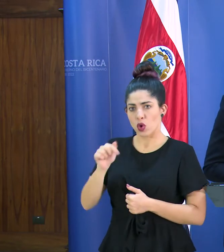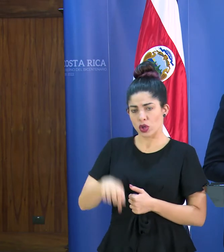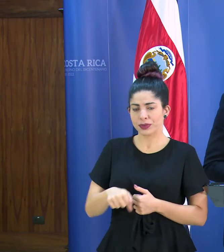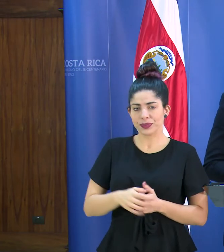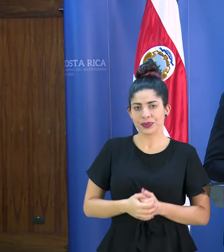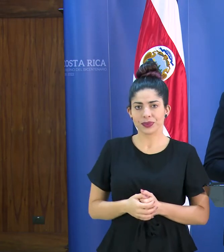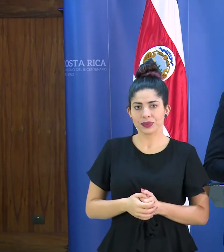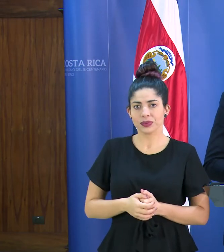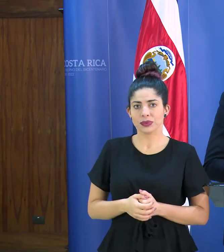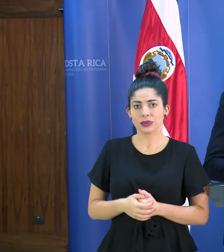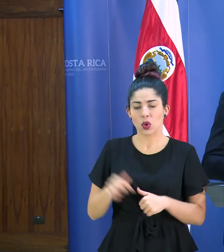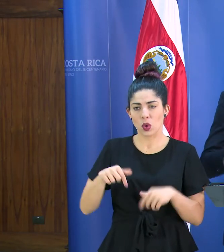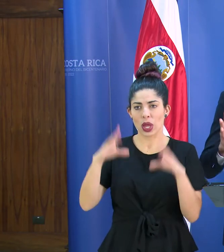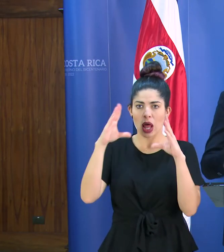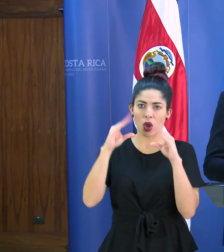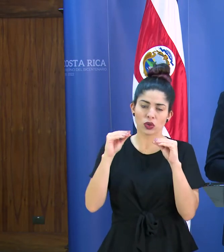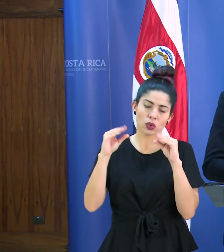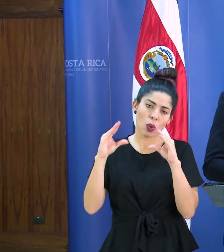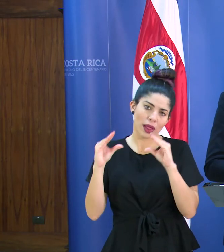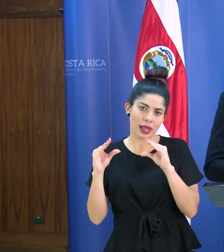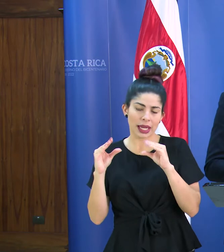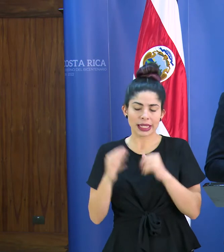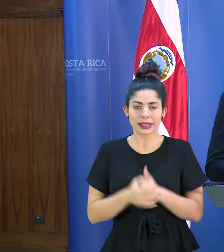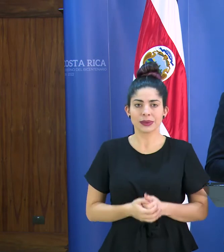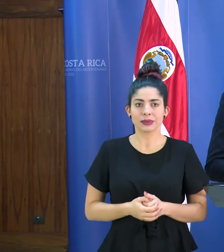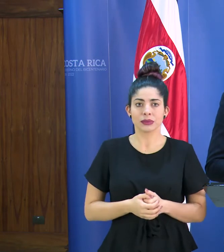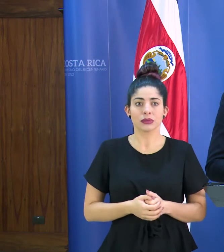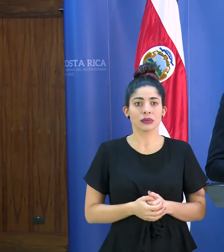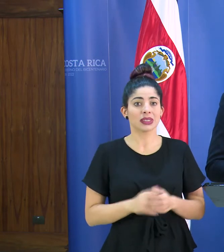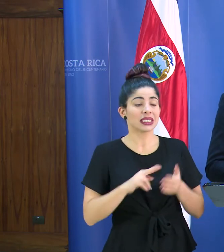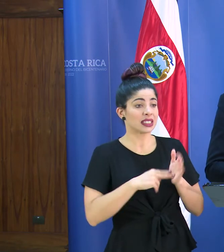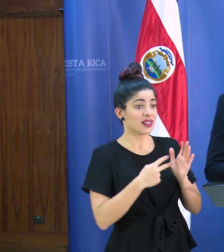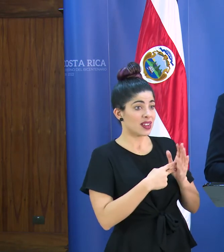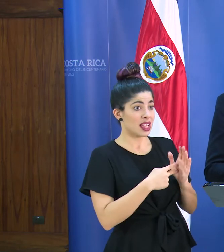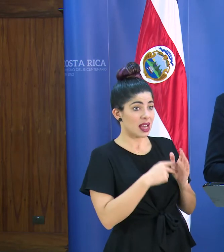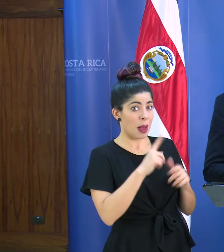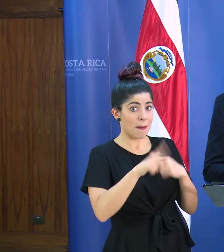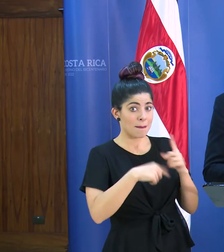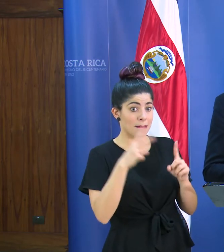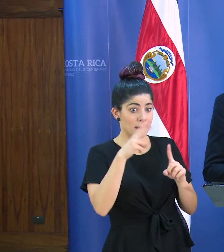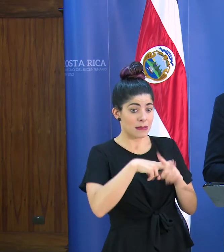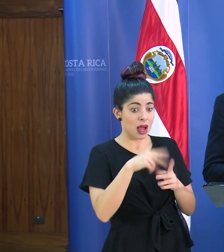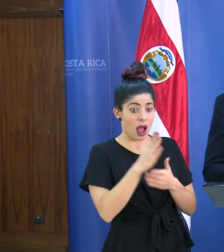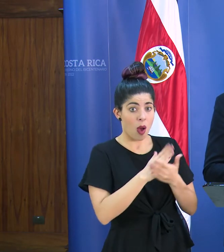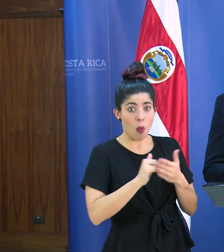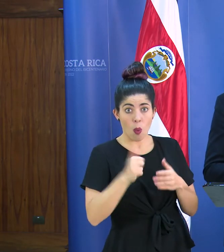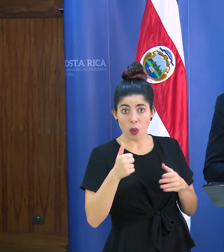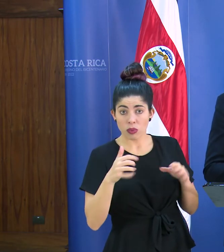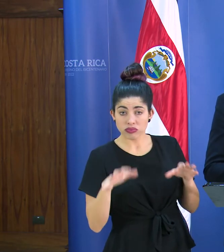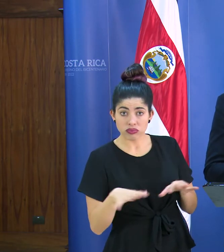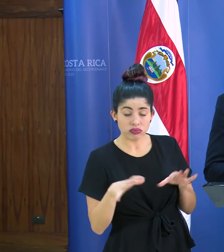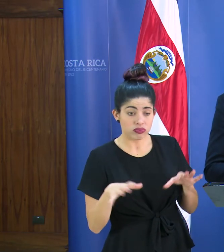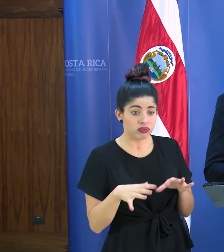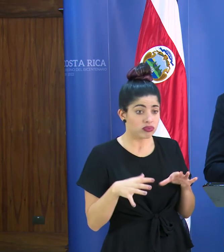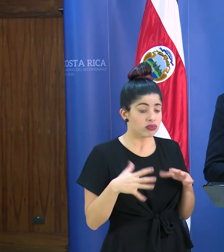hoy mismo en la noche o tarde o noche ¿Se estaría tomando alguna otra acción alguna otra